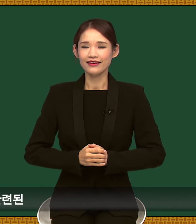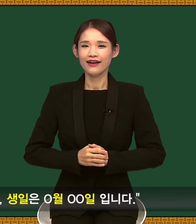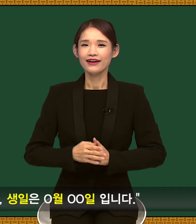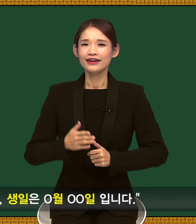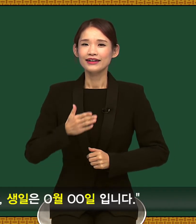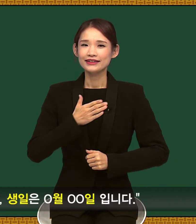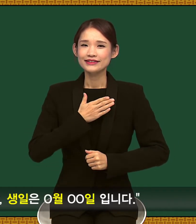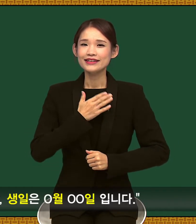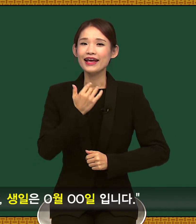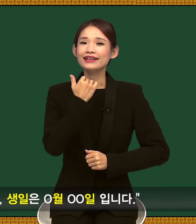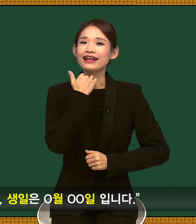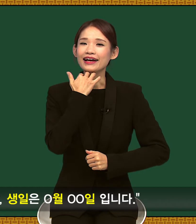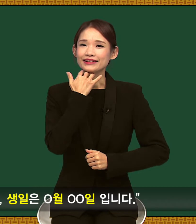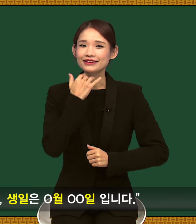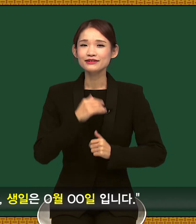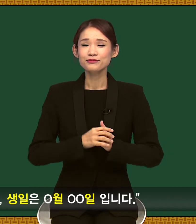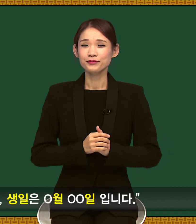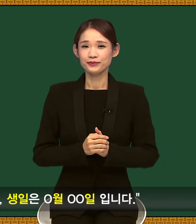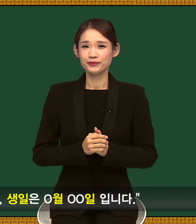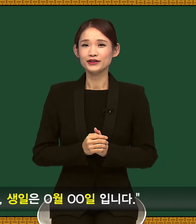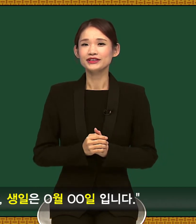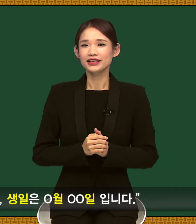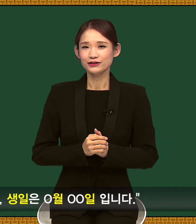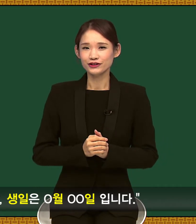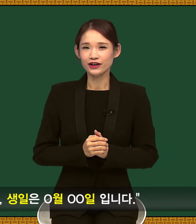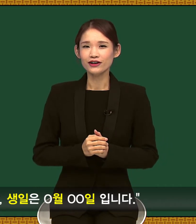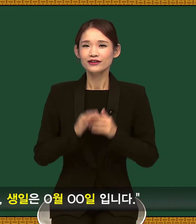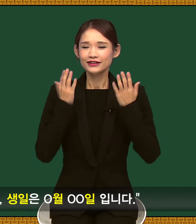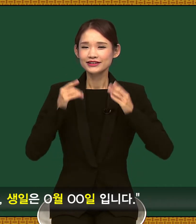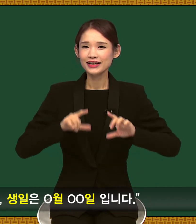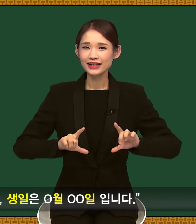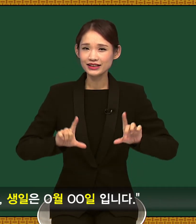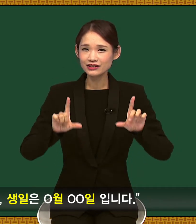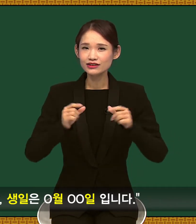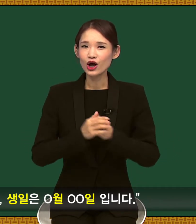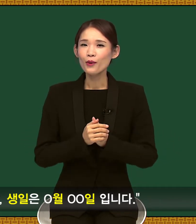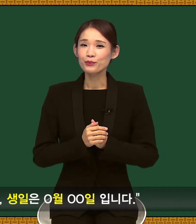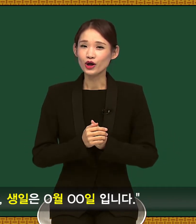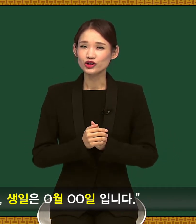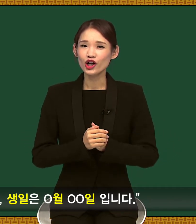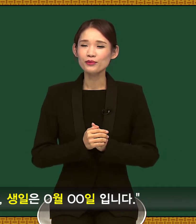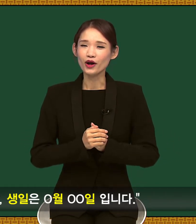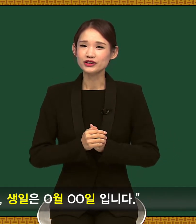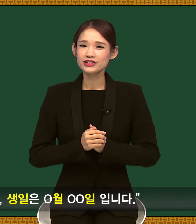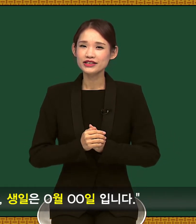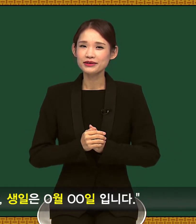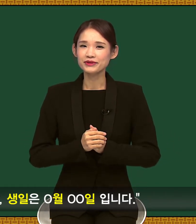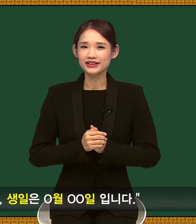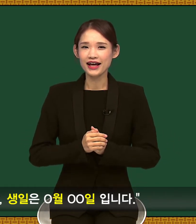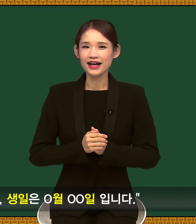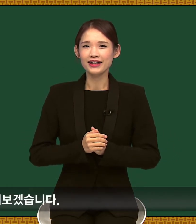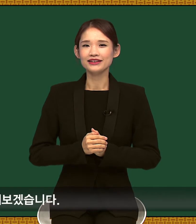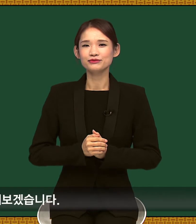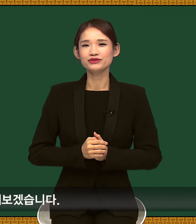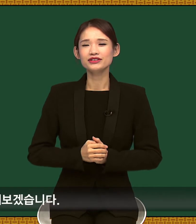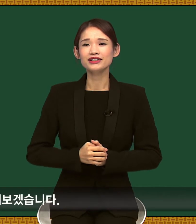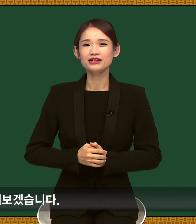제 나이는 몇 살이고요, 생일은 몇 월 며칠입니다. 라는 문장을